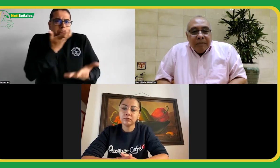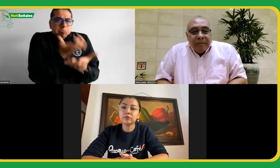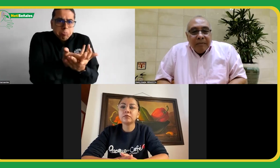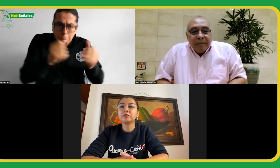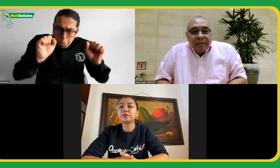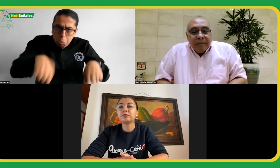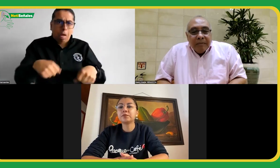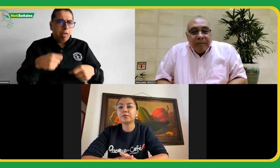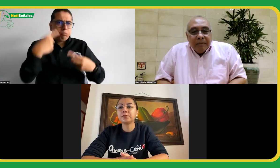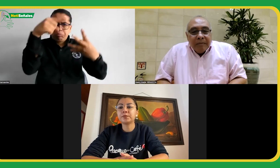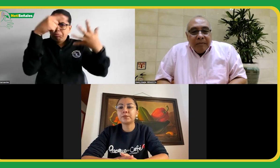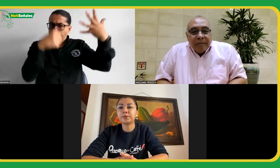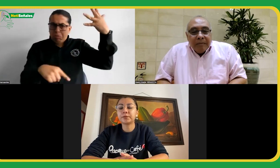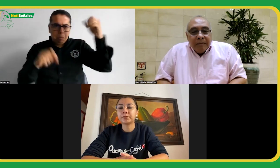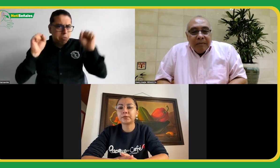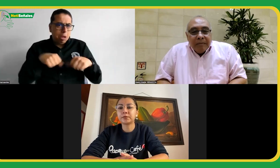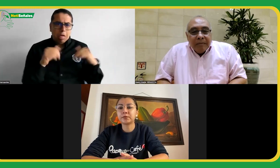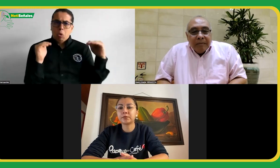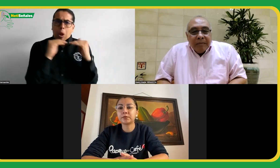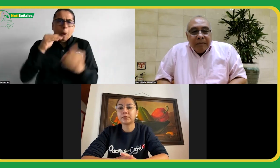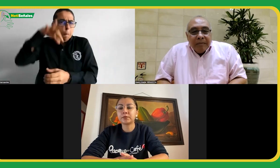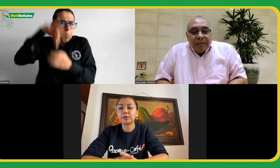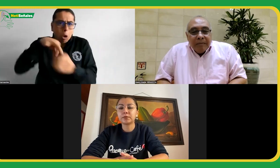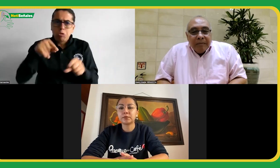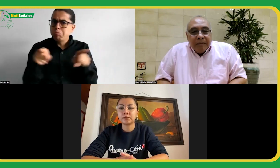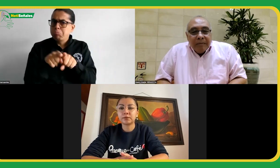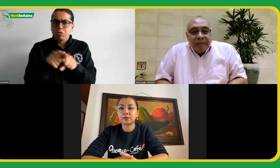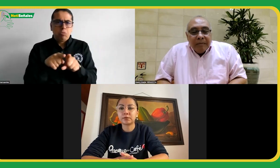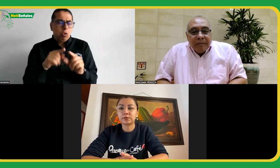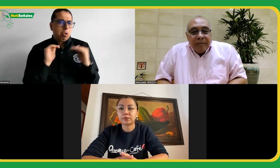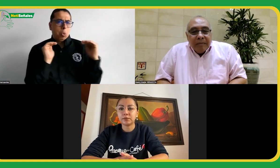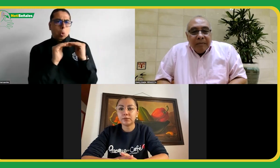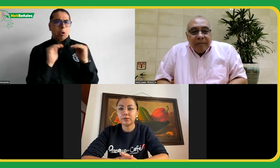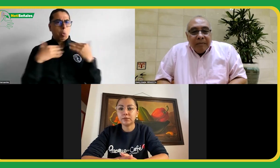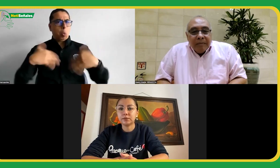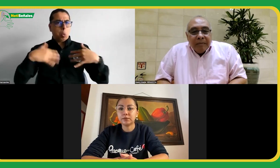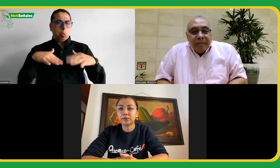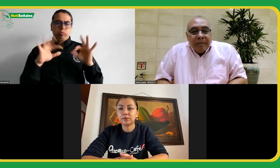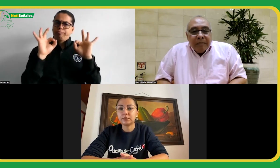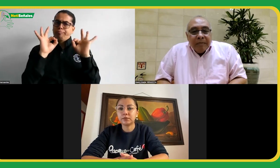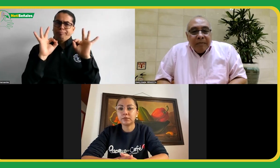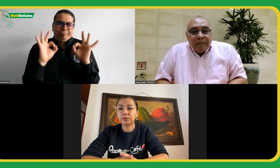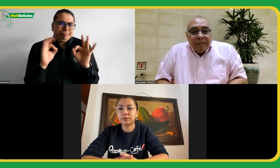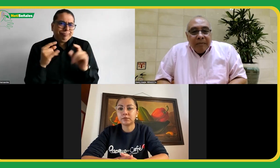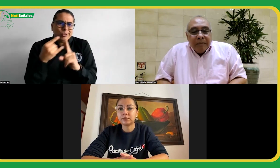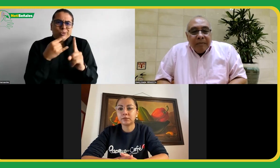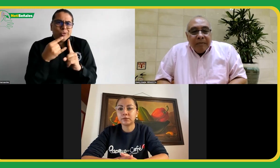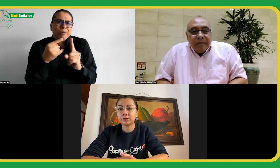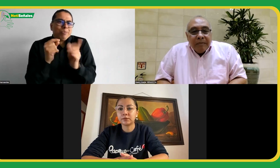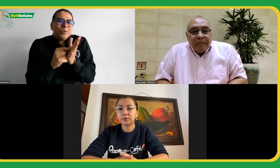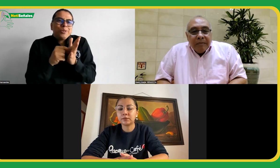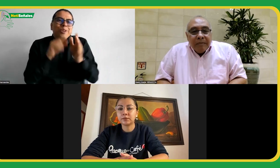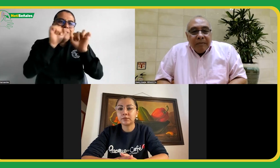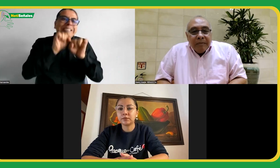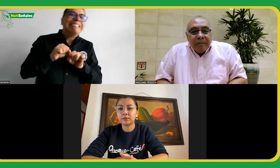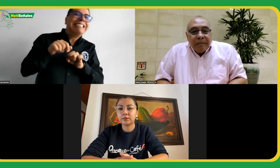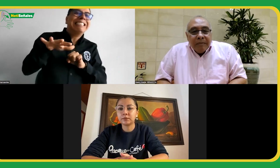Se hizo la votación igualmente. Eso fue excelente. Creo que lo único eran los limitantes de la virtualidad, de no estar en el espacio